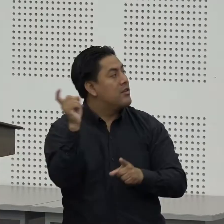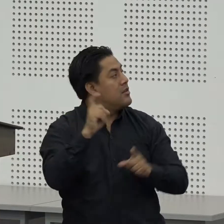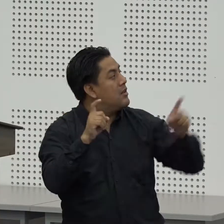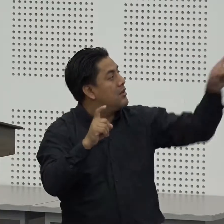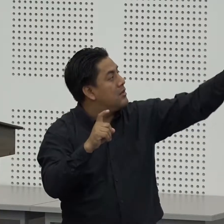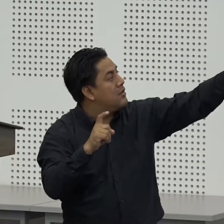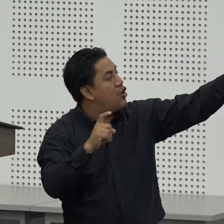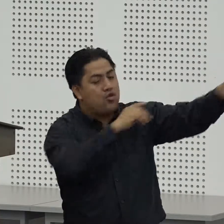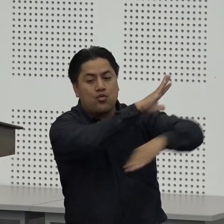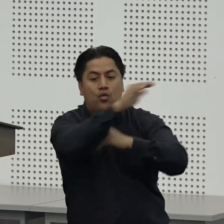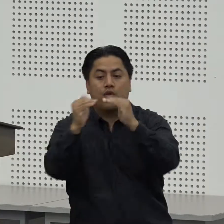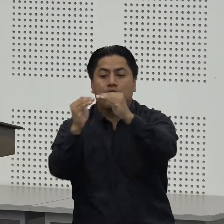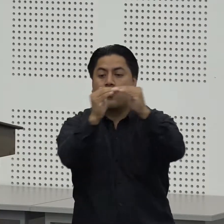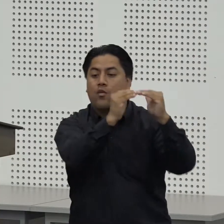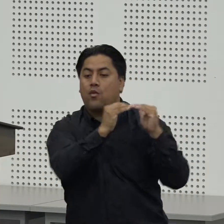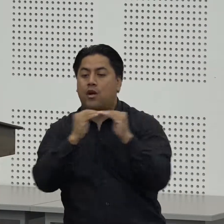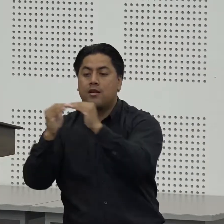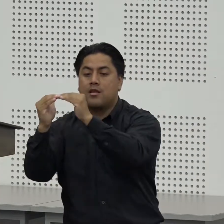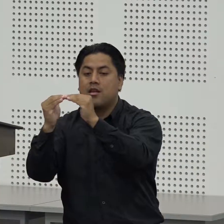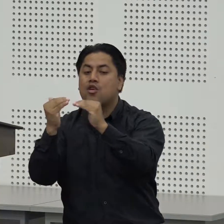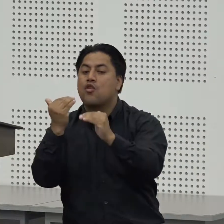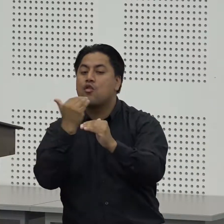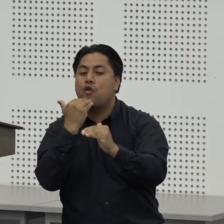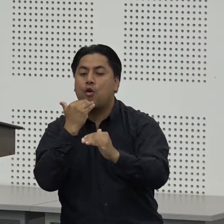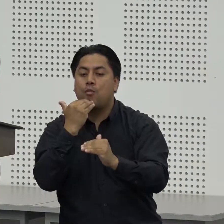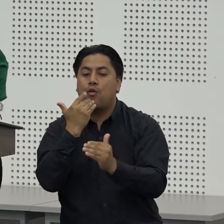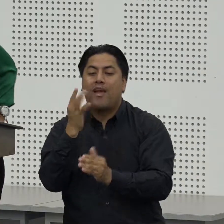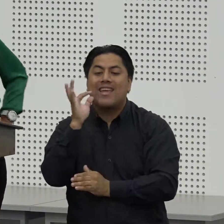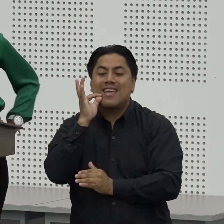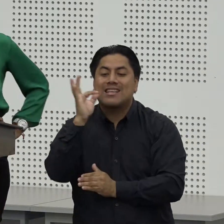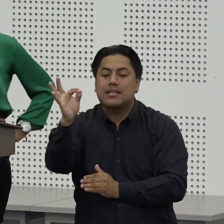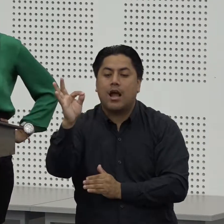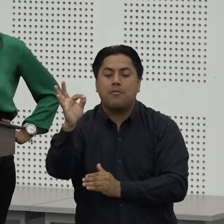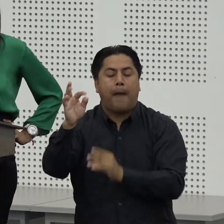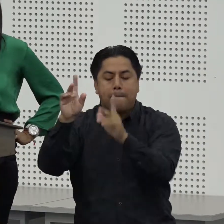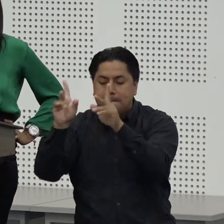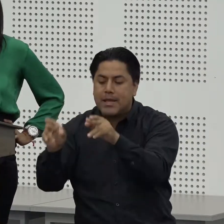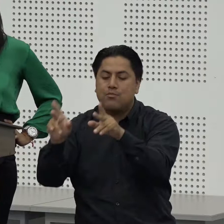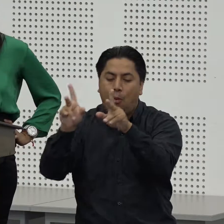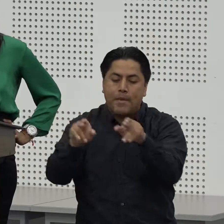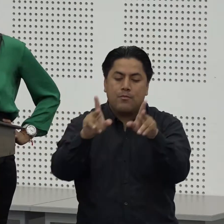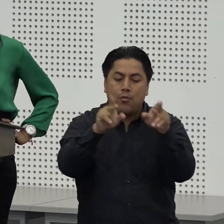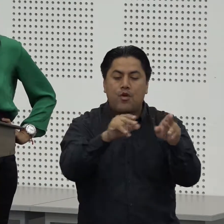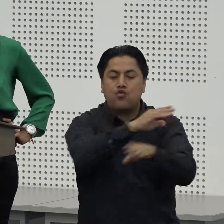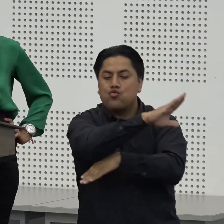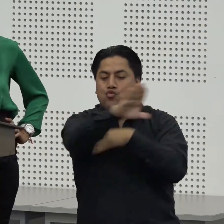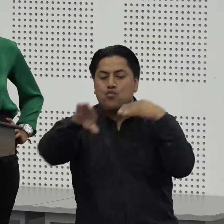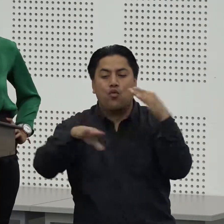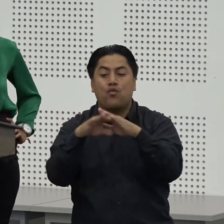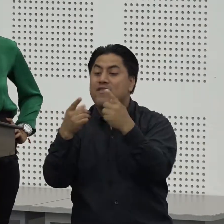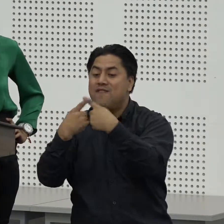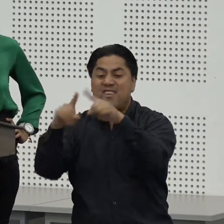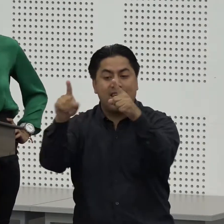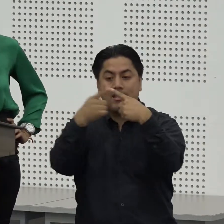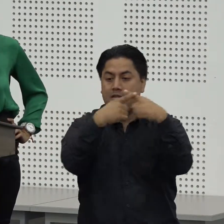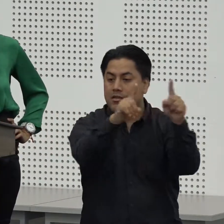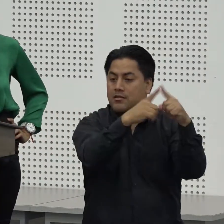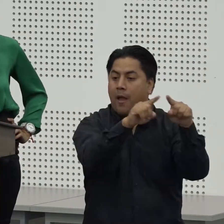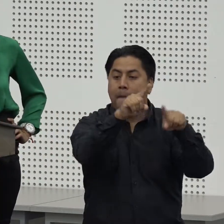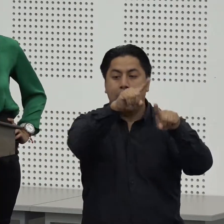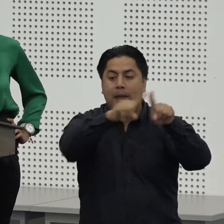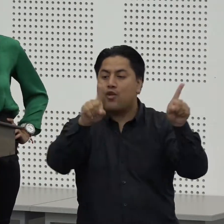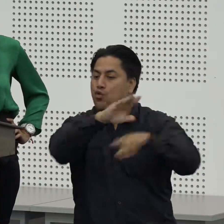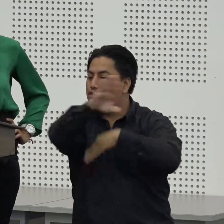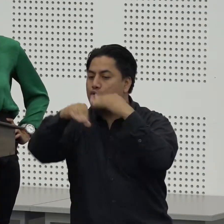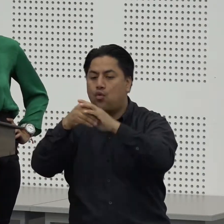selección equitativa vamos a hacer el mismo examen todos por favor trepen el árbol todos somos diferentes ¿sí? en eso